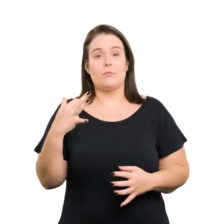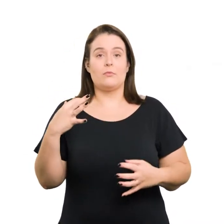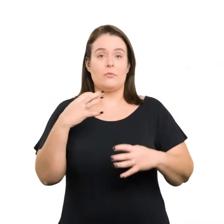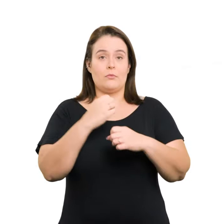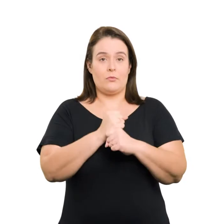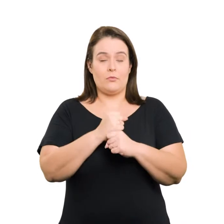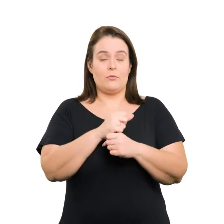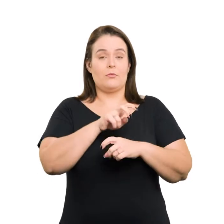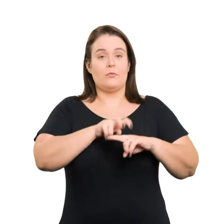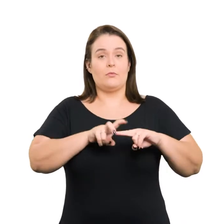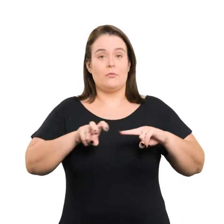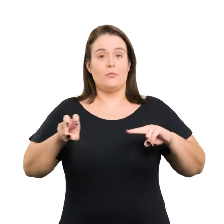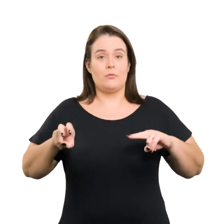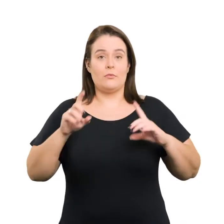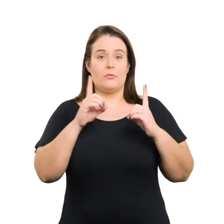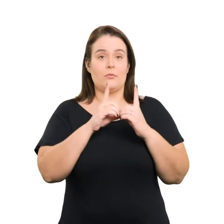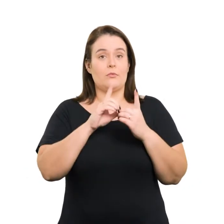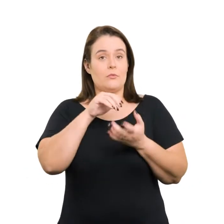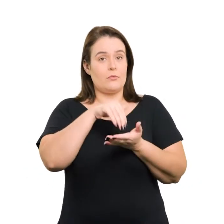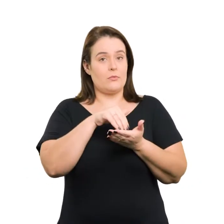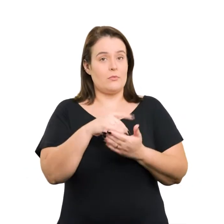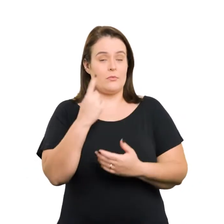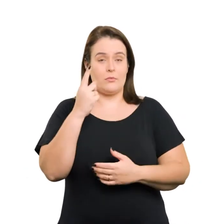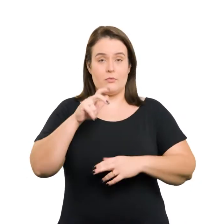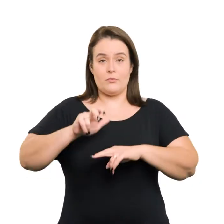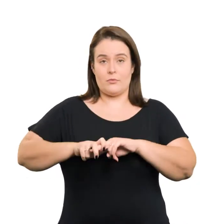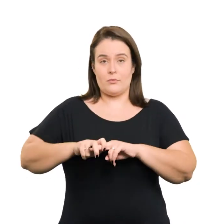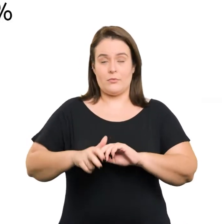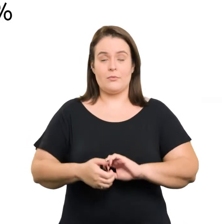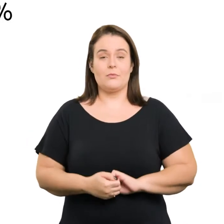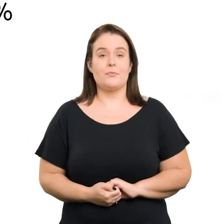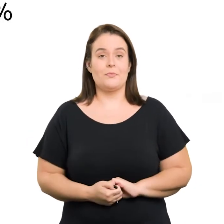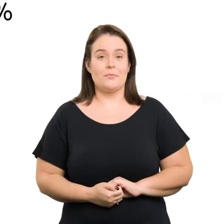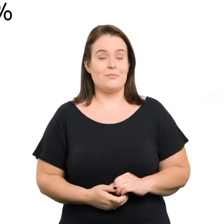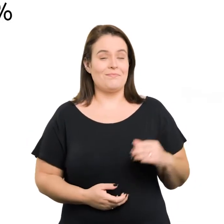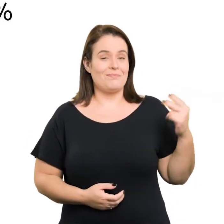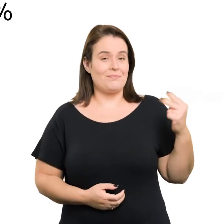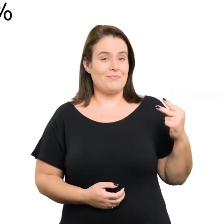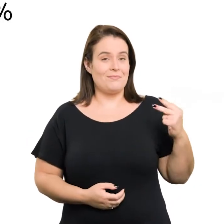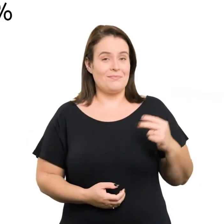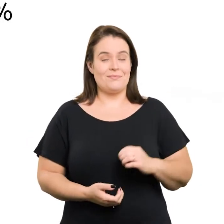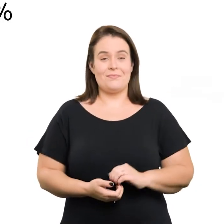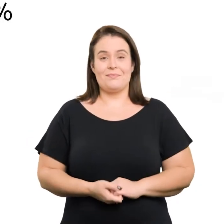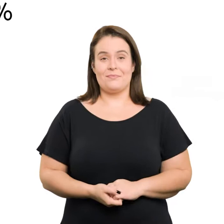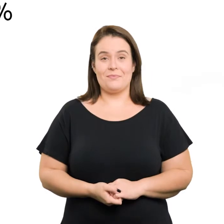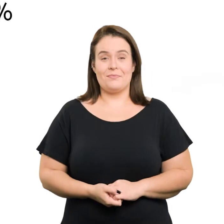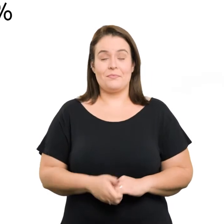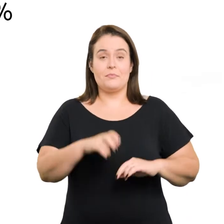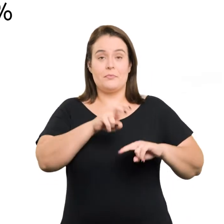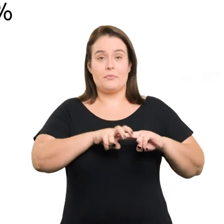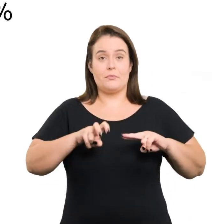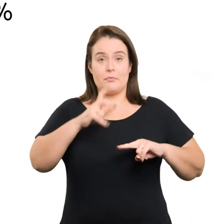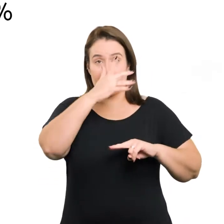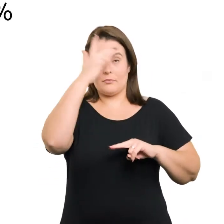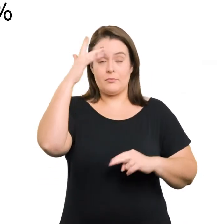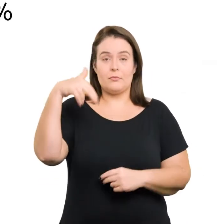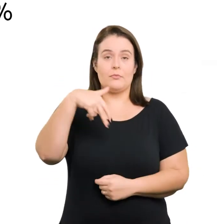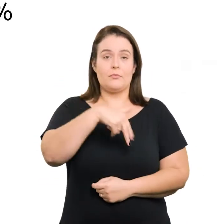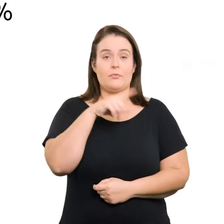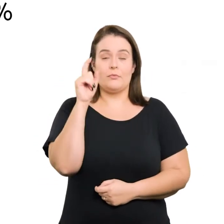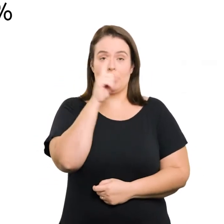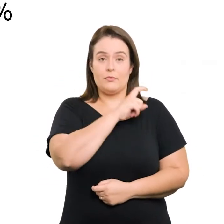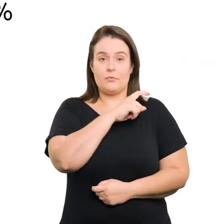assentos, atendido no mínimo 1 assento 2. Assento para a pessoa com mobilidade